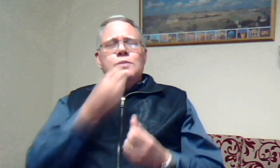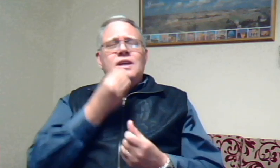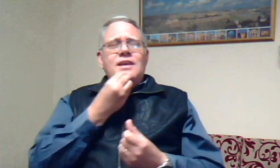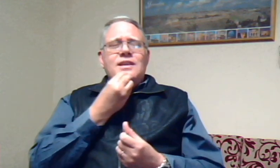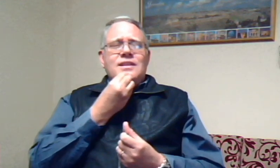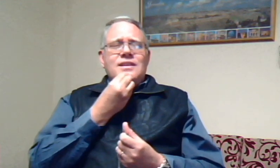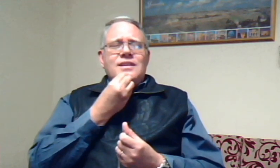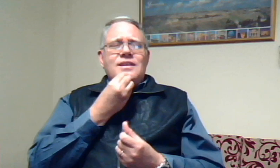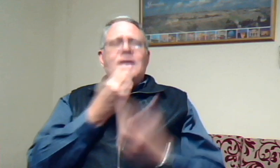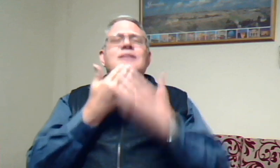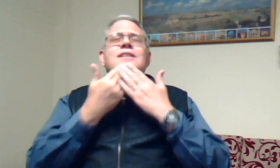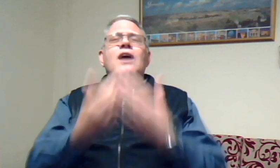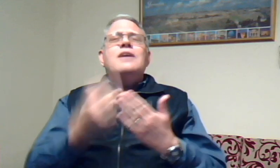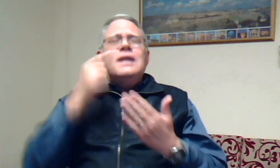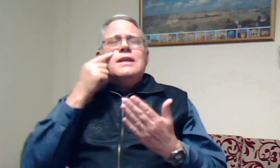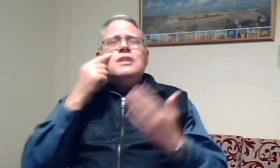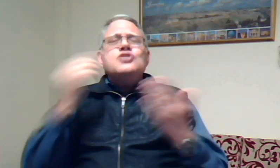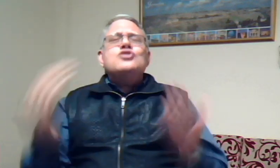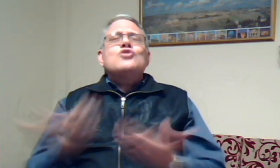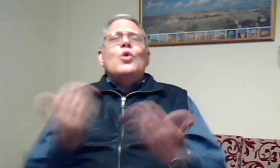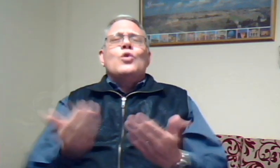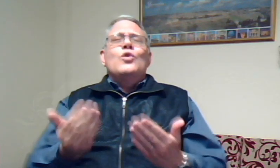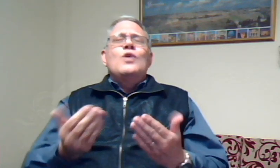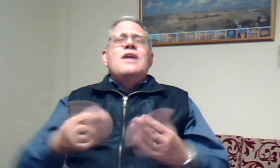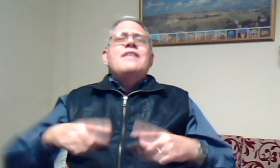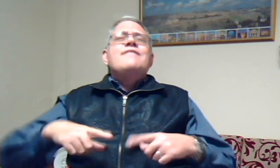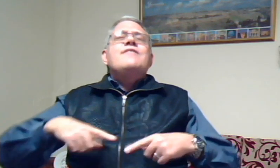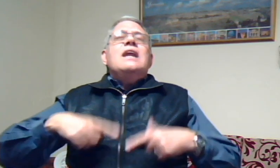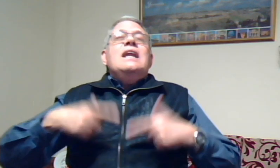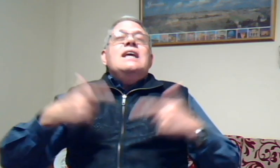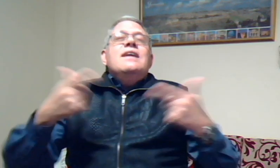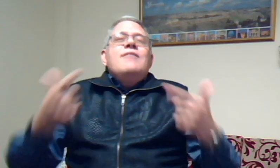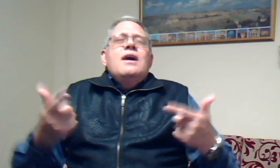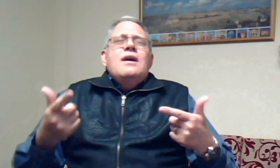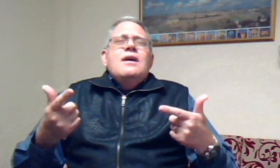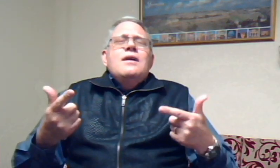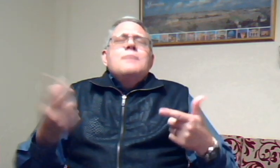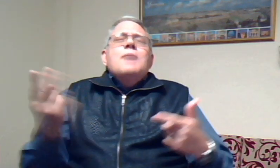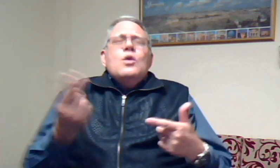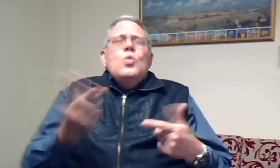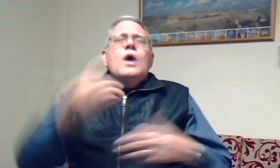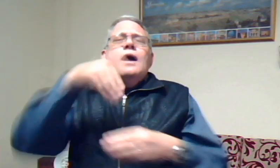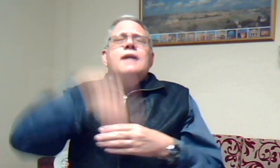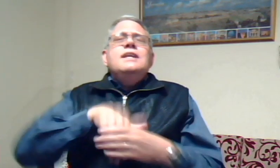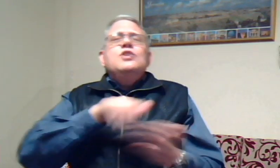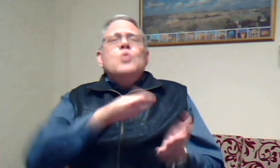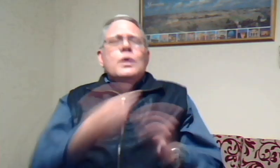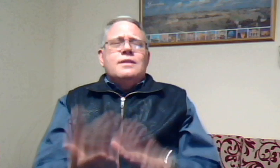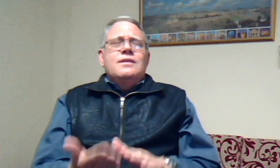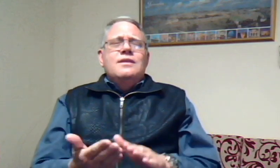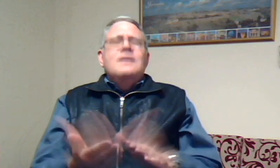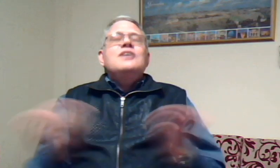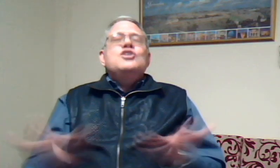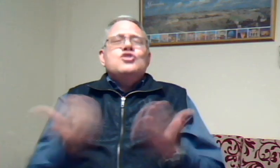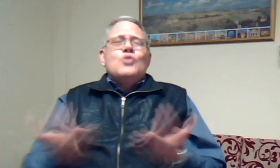eet. Dankie dat u sorg verlewe. Maar ook in die dood u sorg.